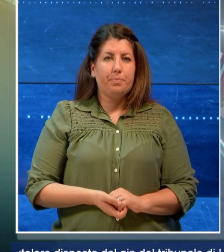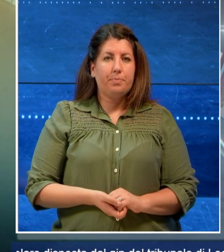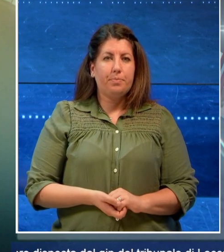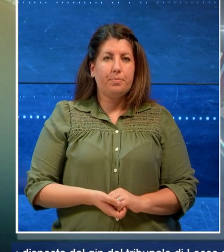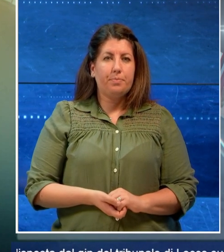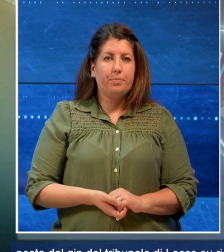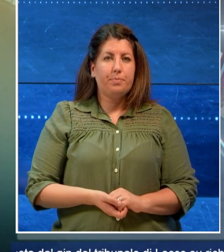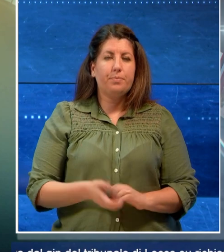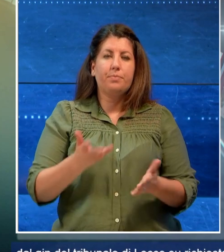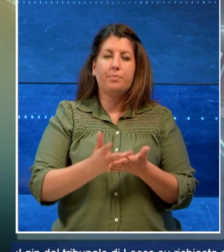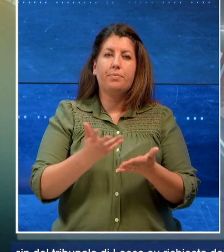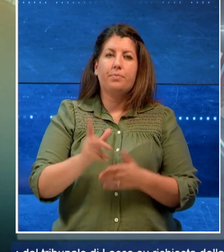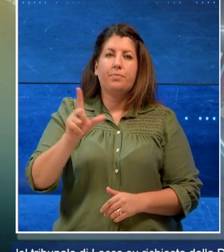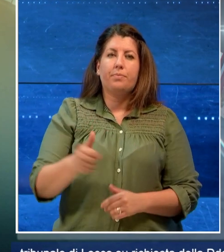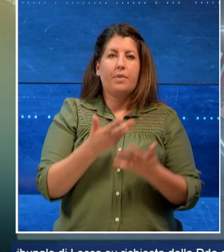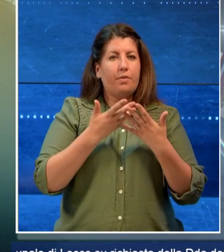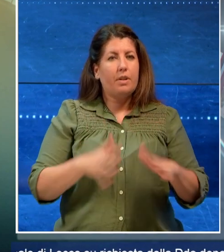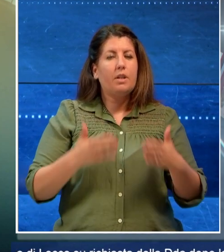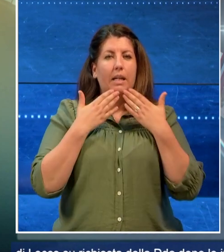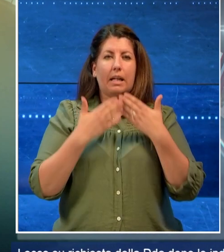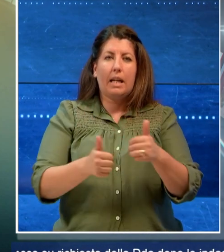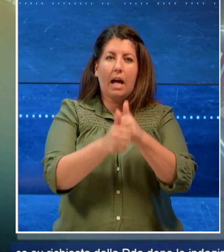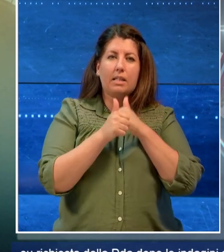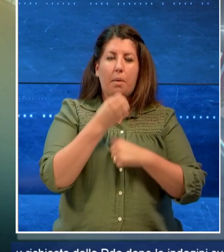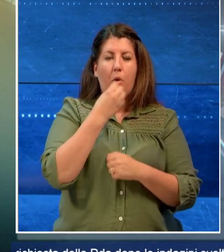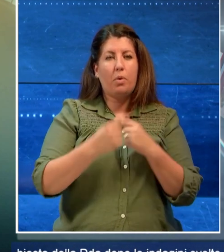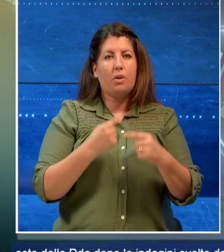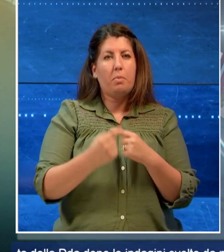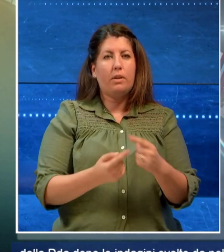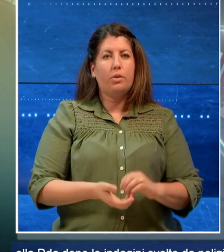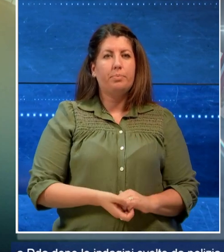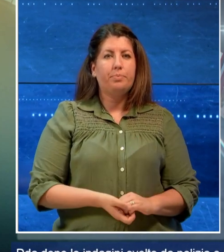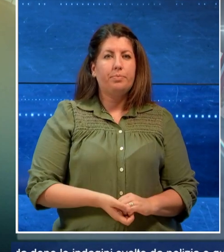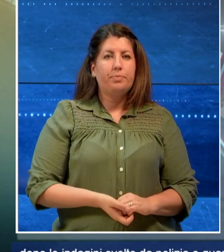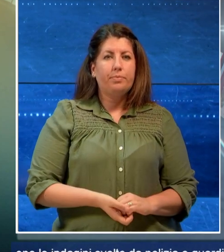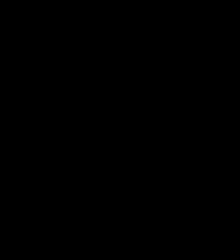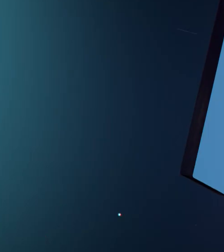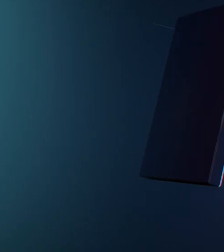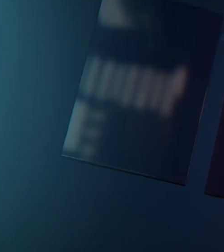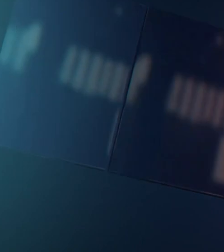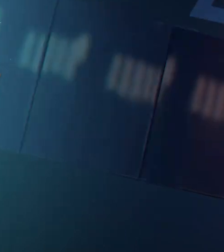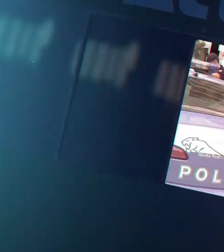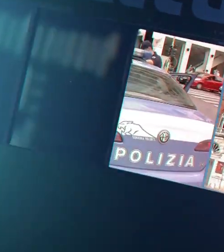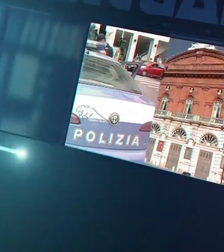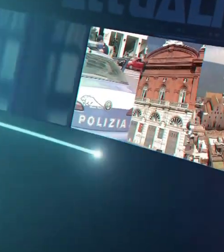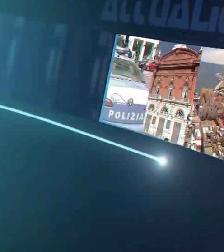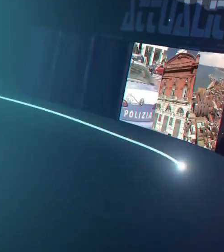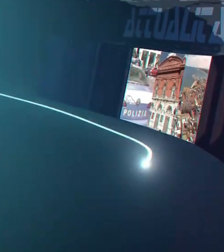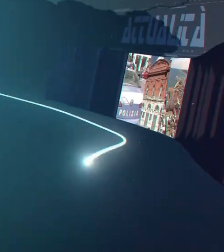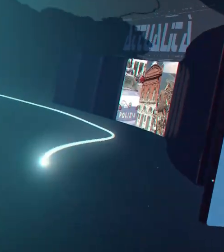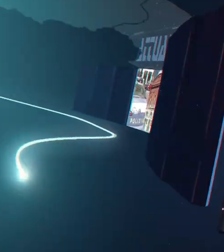E con il TGLIS è tutto grazie per averci seguito buon proseguimento grazie